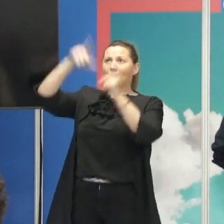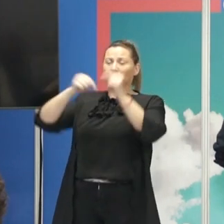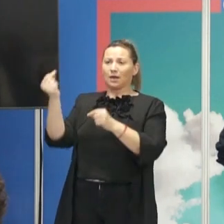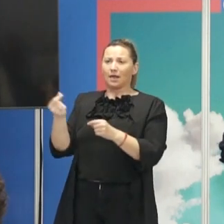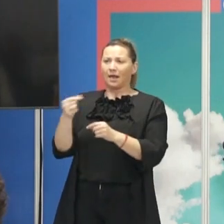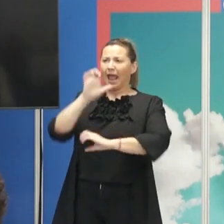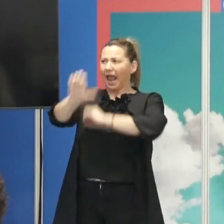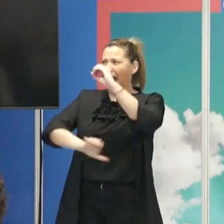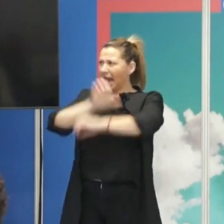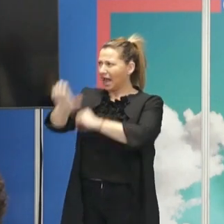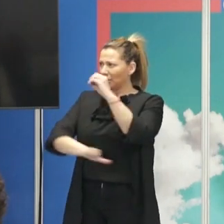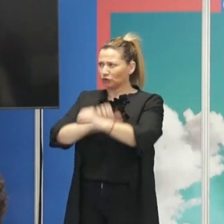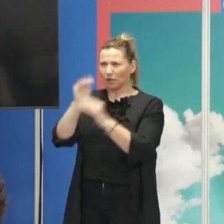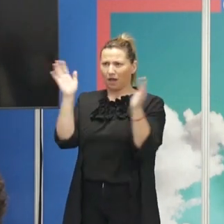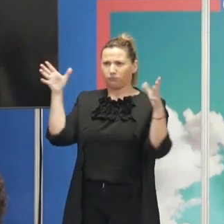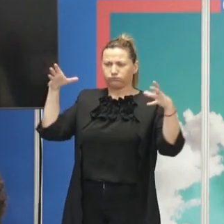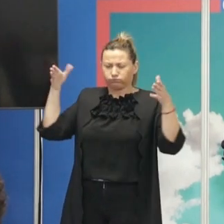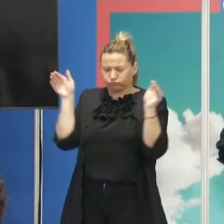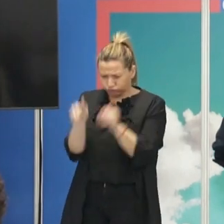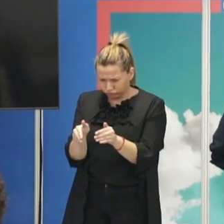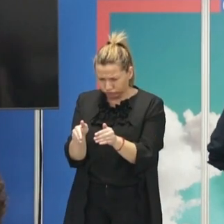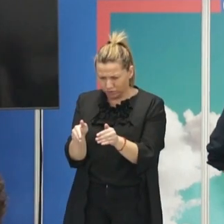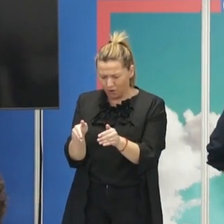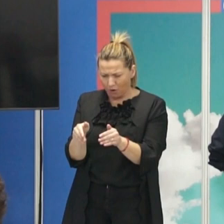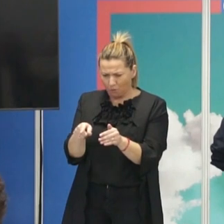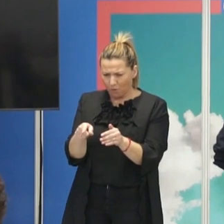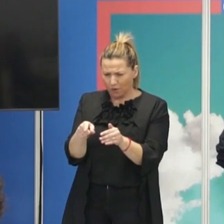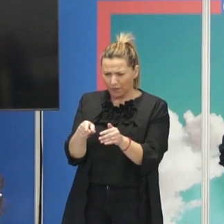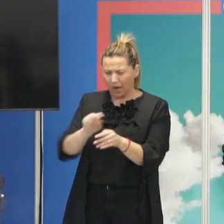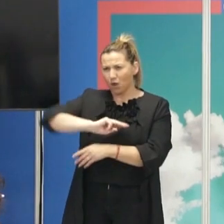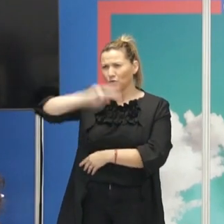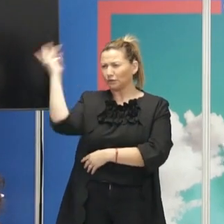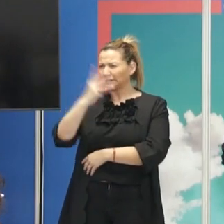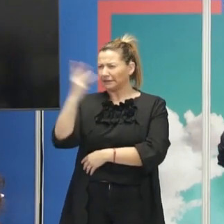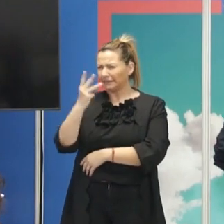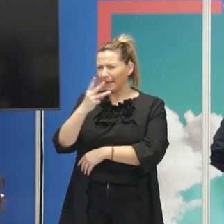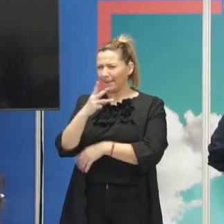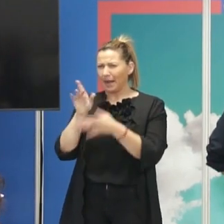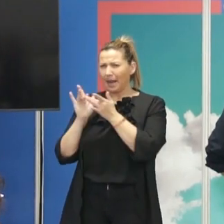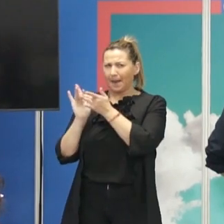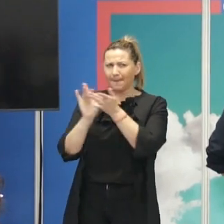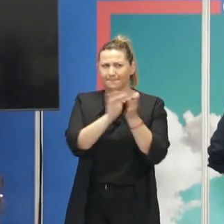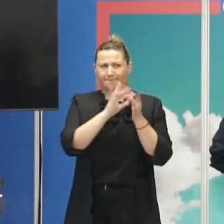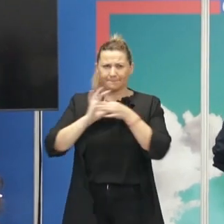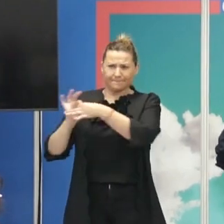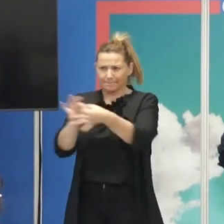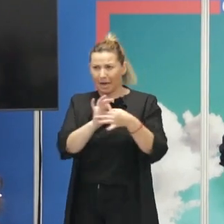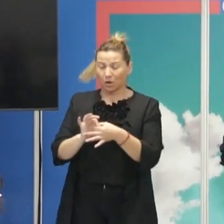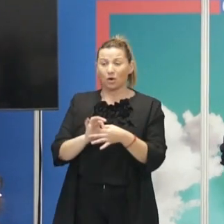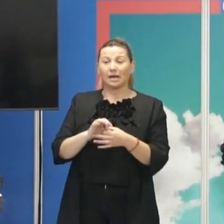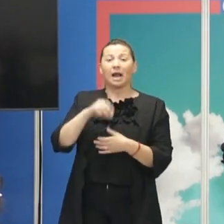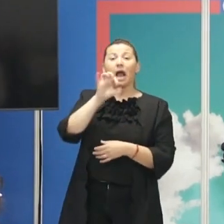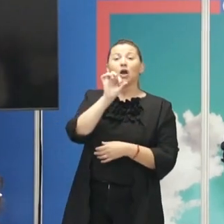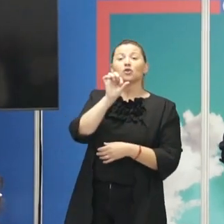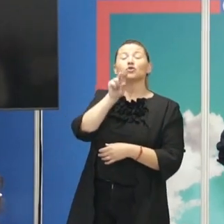muy compacta. Es muy curioso porque hay un triple vínculo histórico entre esa nebulosa y la historia de la humanidad, y es que la supernova